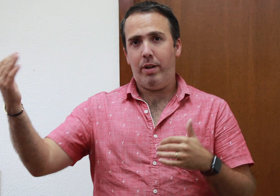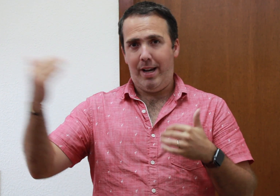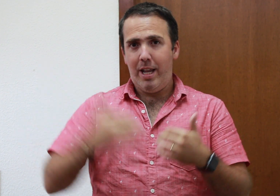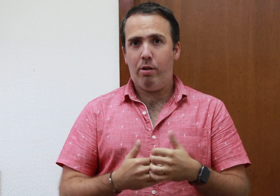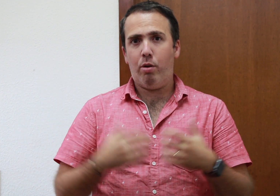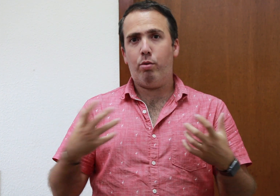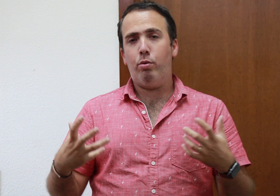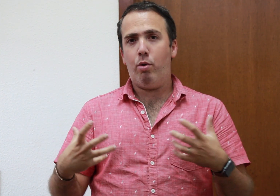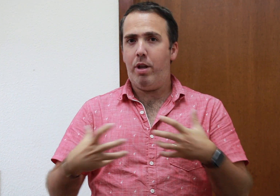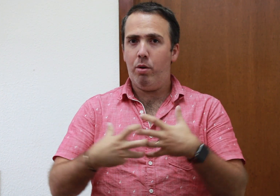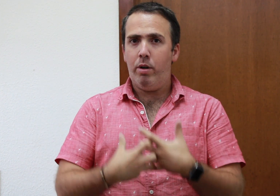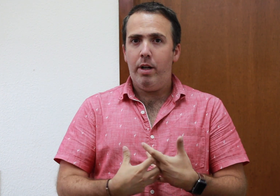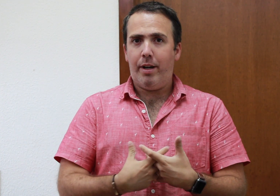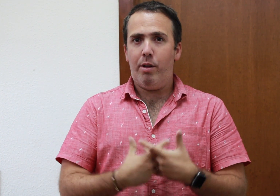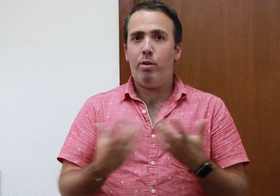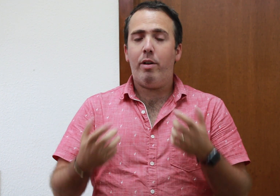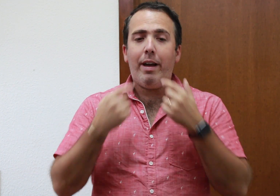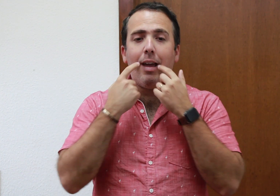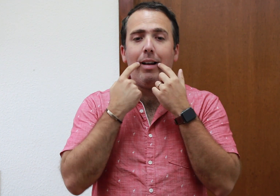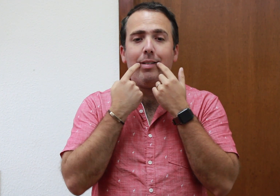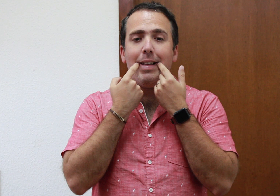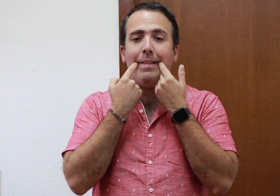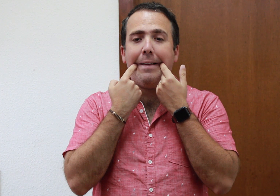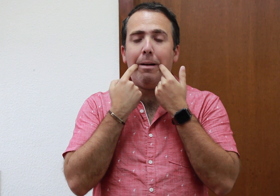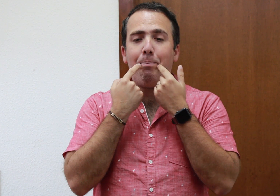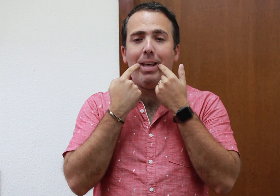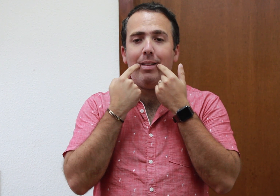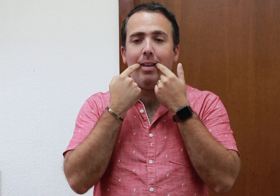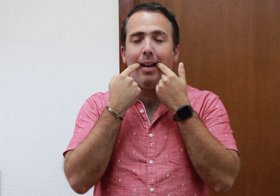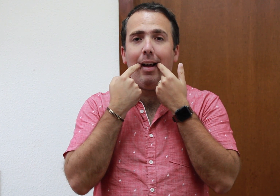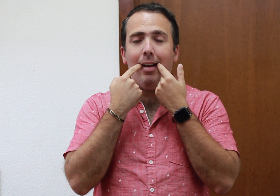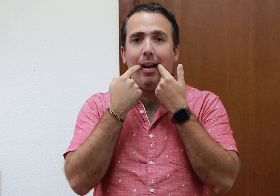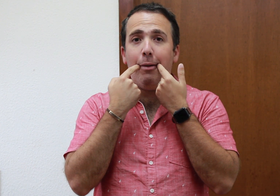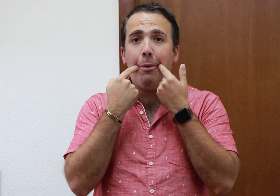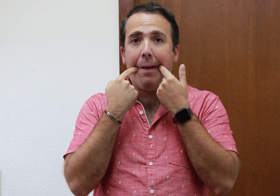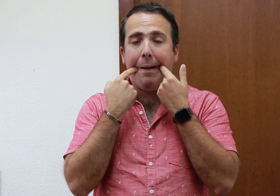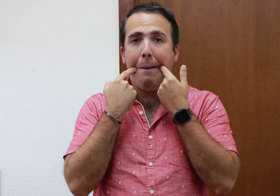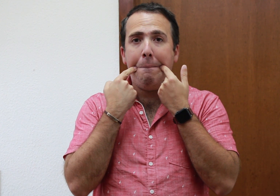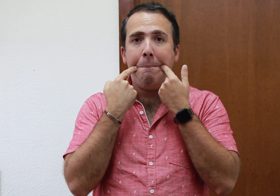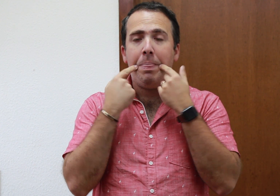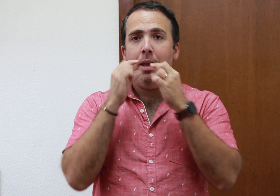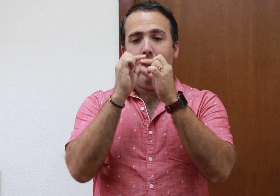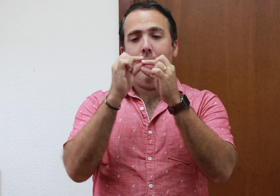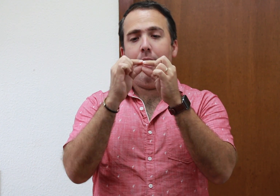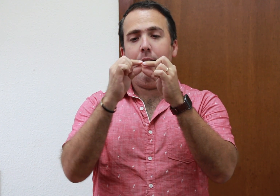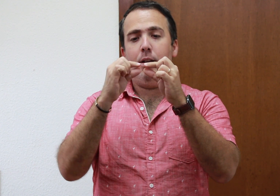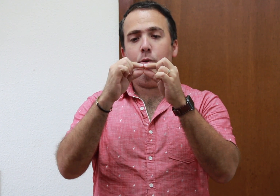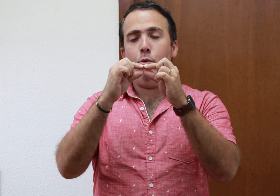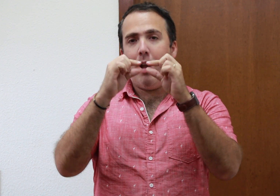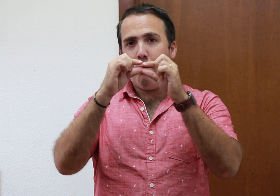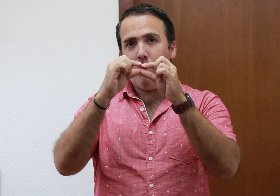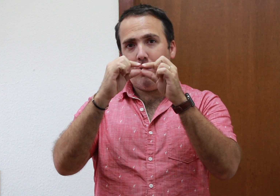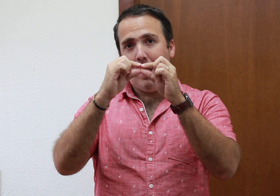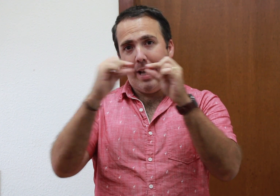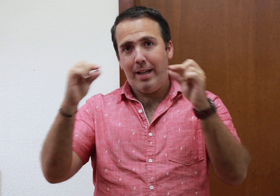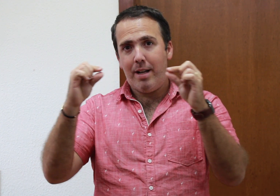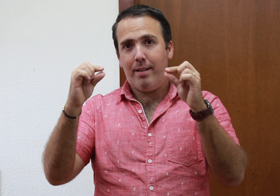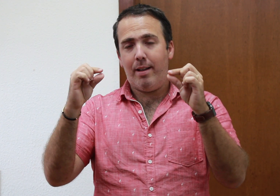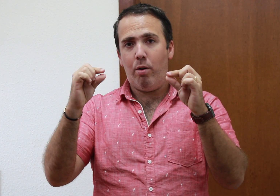registros, un sonido redondo, ya que al hacer este jalón acá, tus labios se alargan hacia los